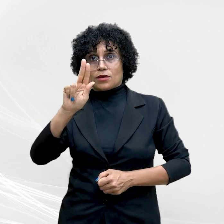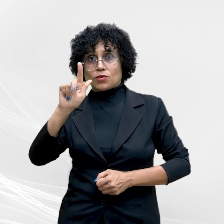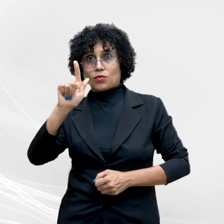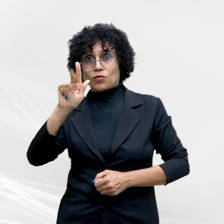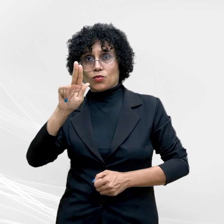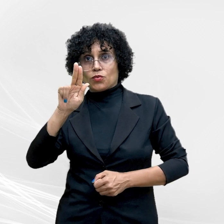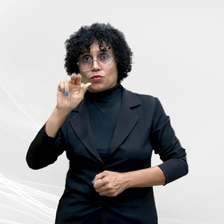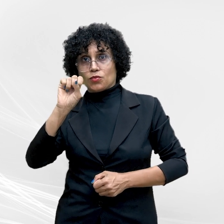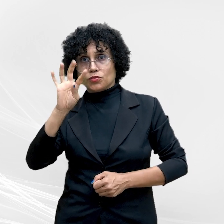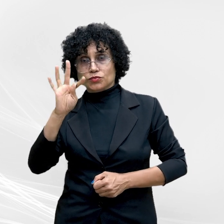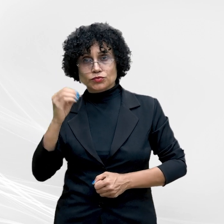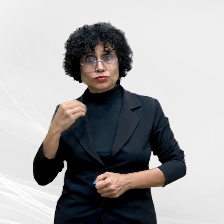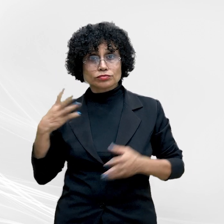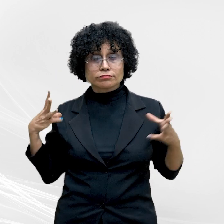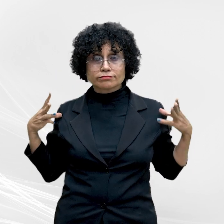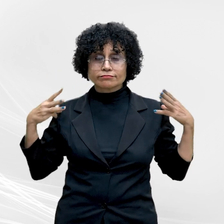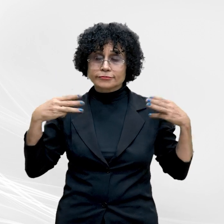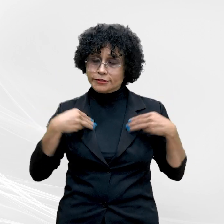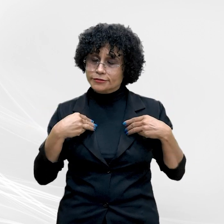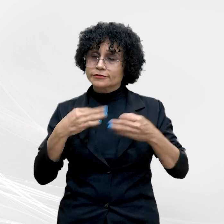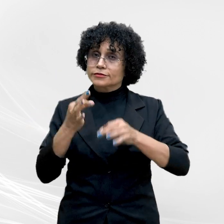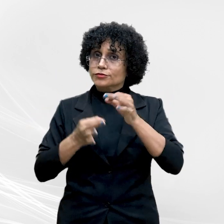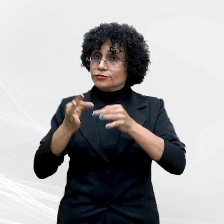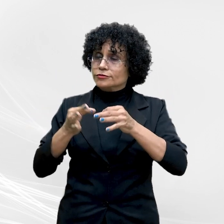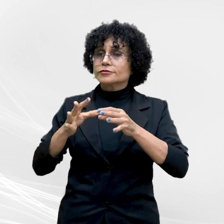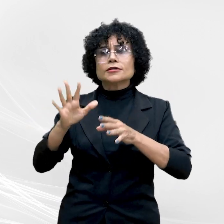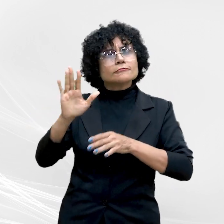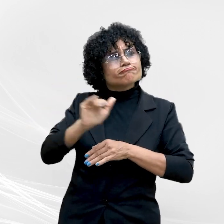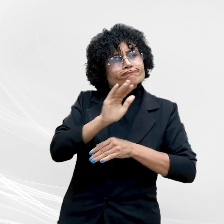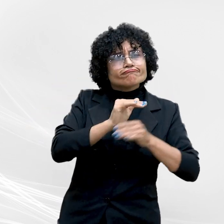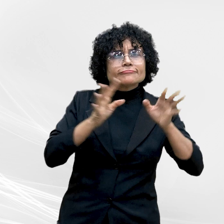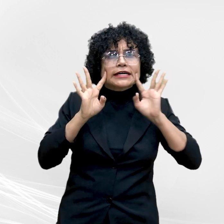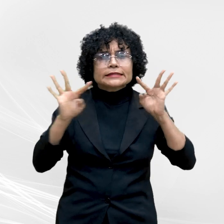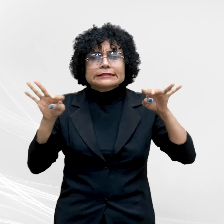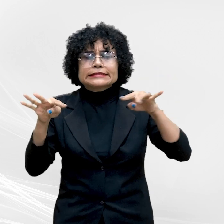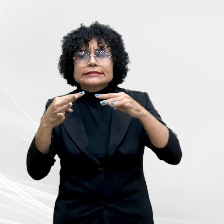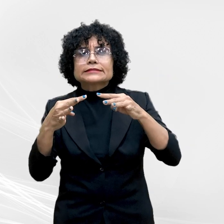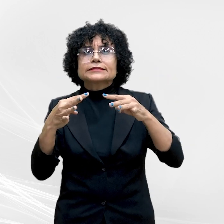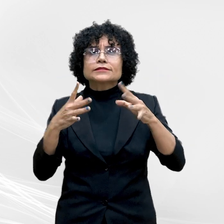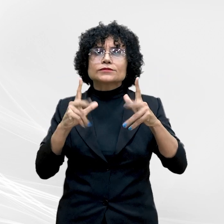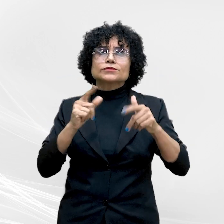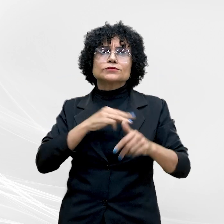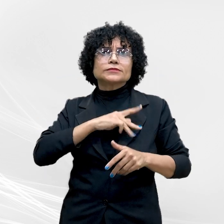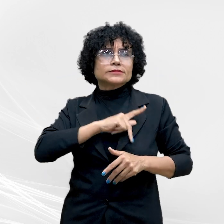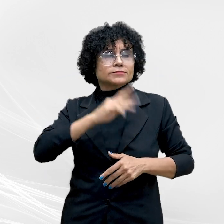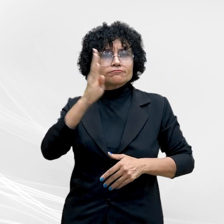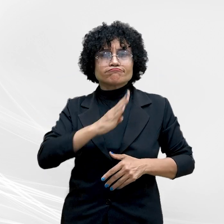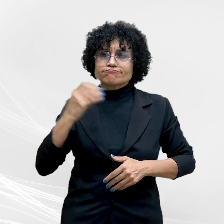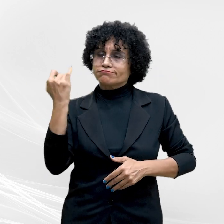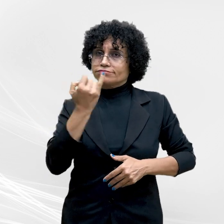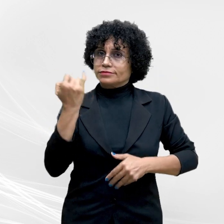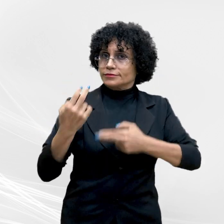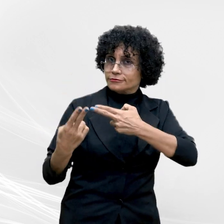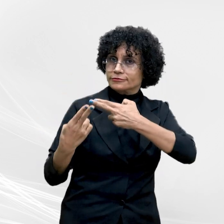o ministro da Justiça chamou a atenção dos integrantes do Ministério Público Brasileiro sobre a importância da responsabilização